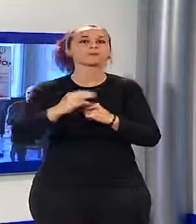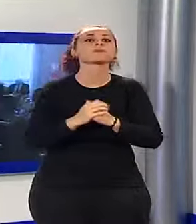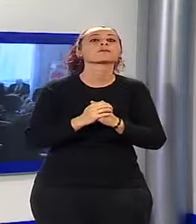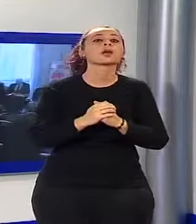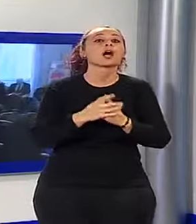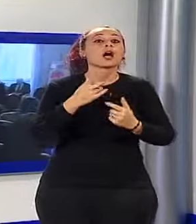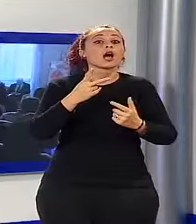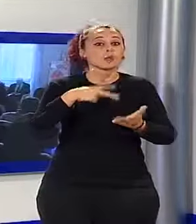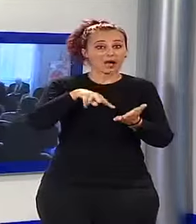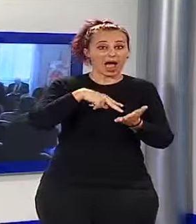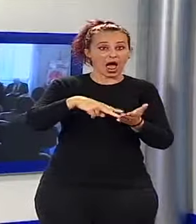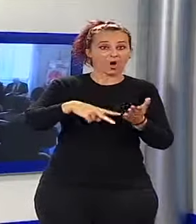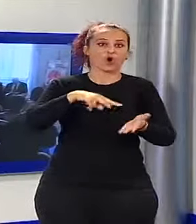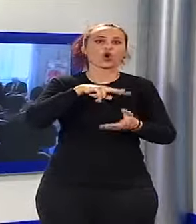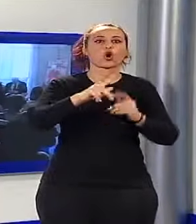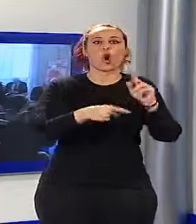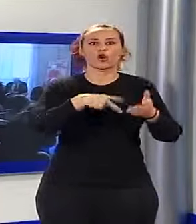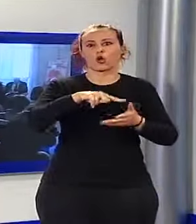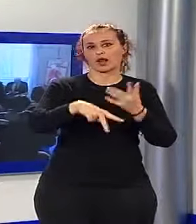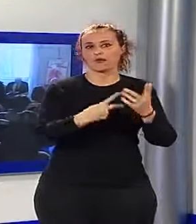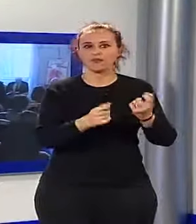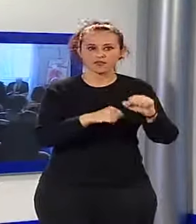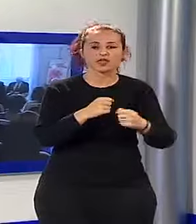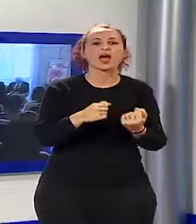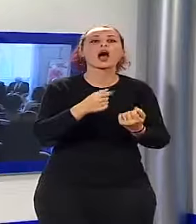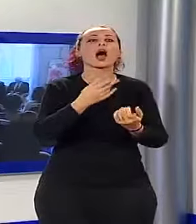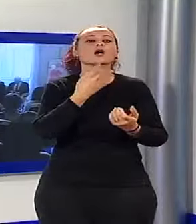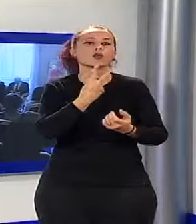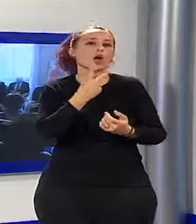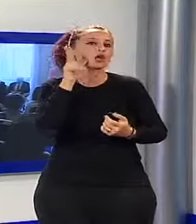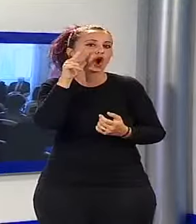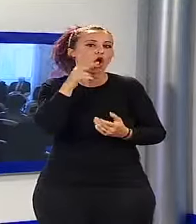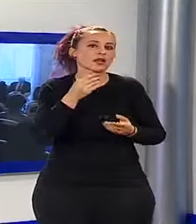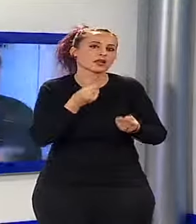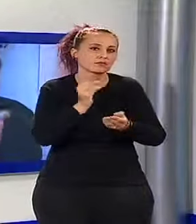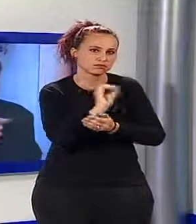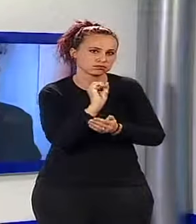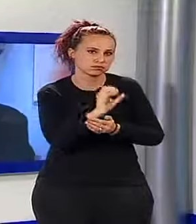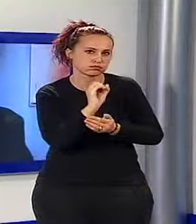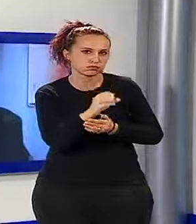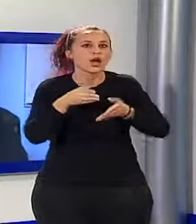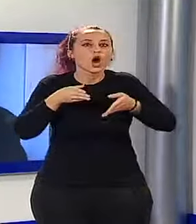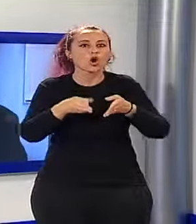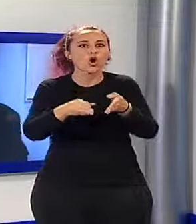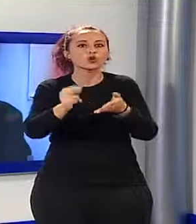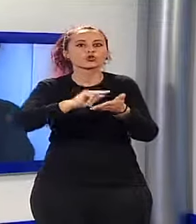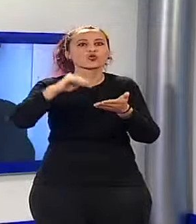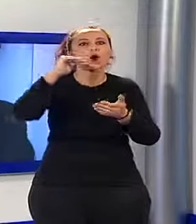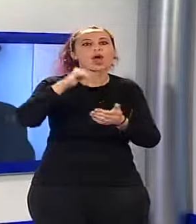curata dalle professoresse Nicoletta Fiori ed Elisabetta Fiorini con un corso che si è svolto presso la scuola media Leonardo da Vinci.